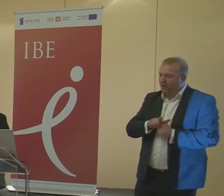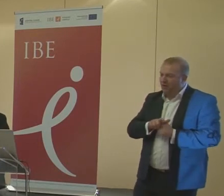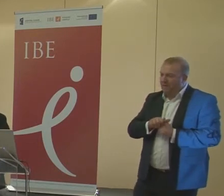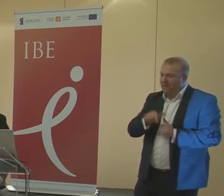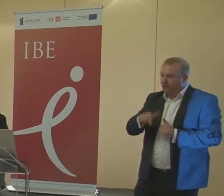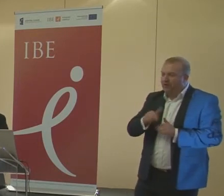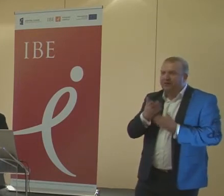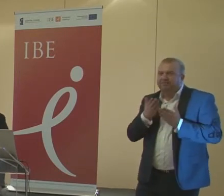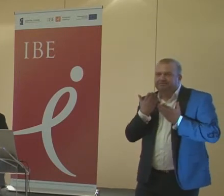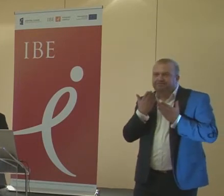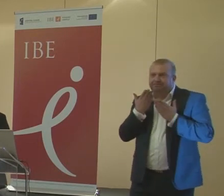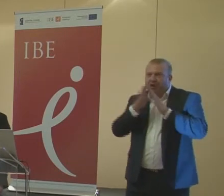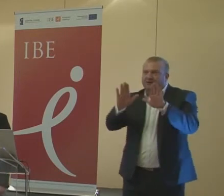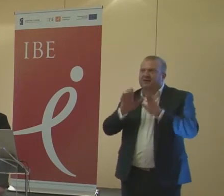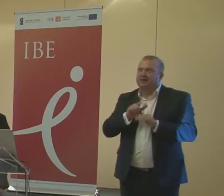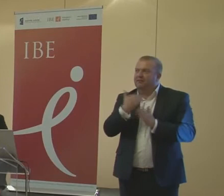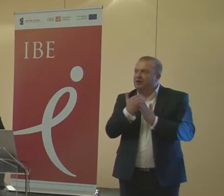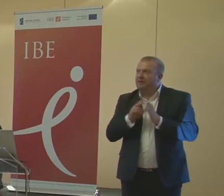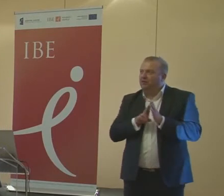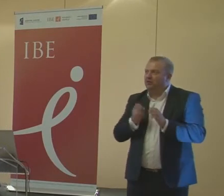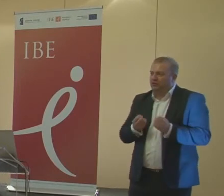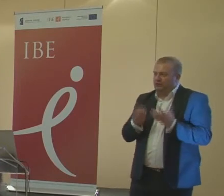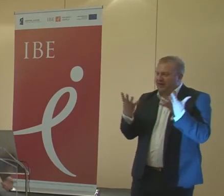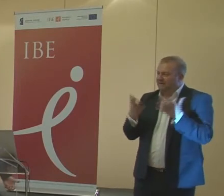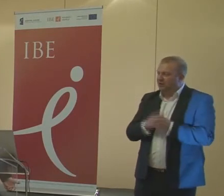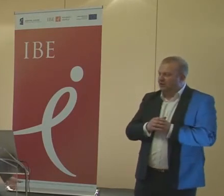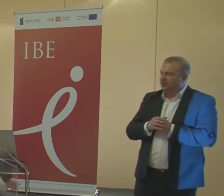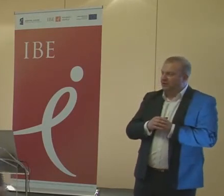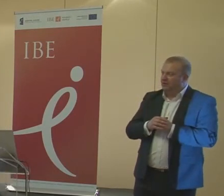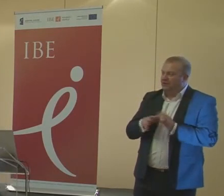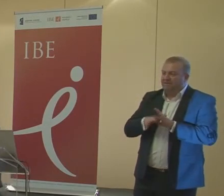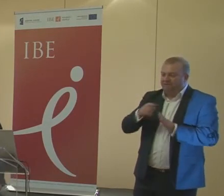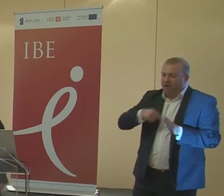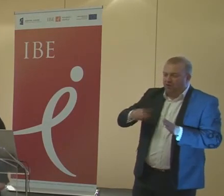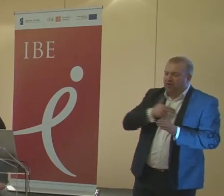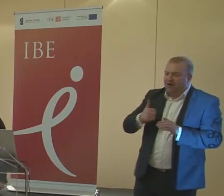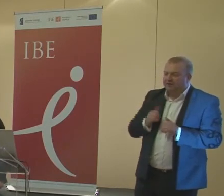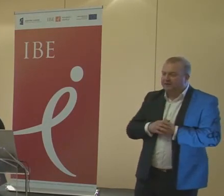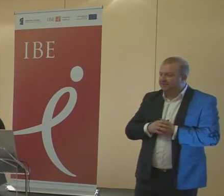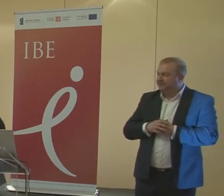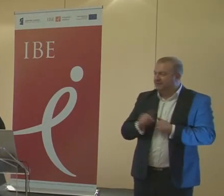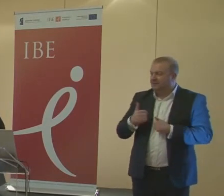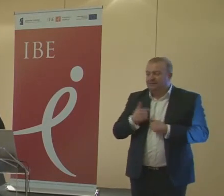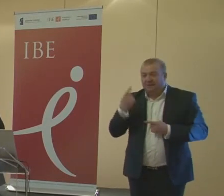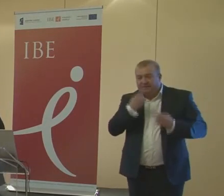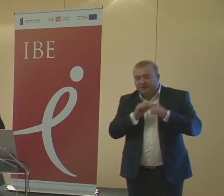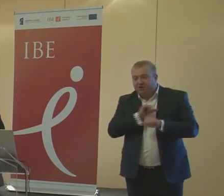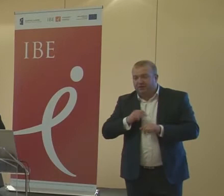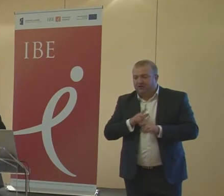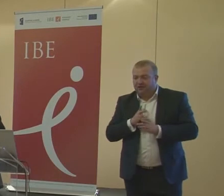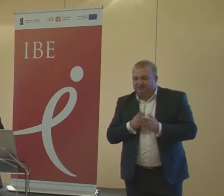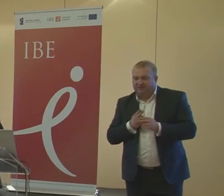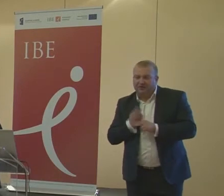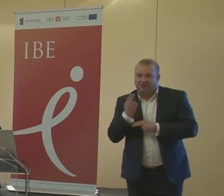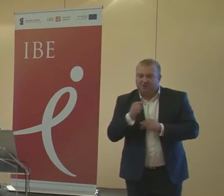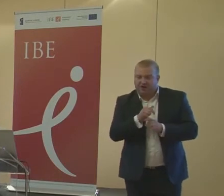ukazane problemami, które się pojawiły wokół nas. Myślę sobie, że nastąpiła taka